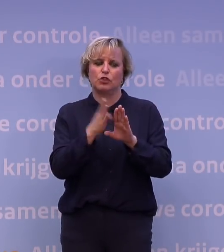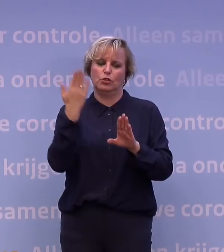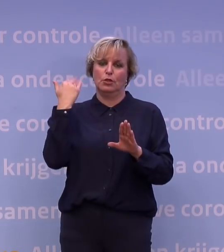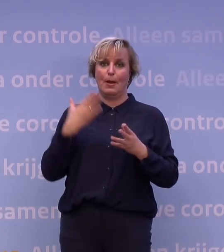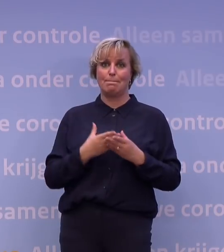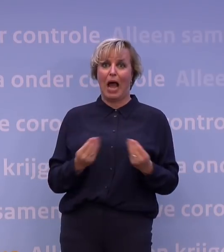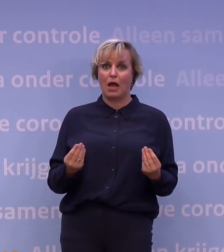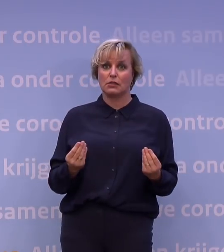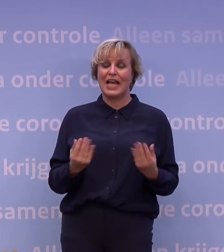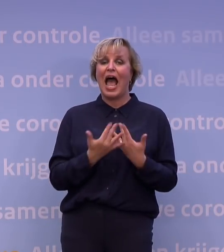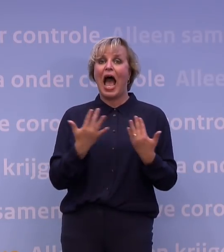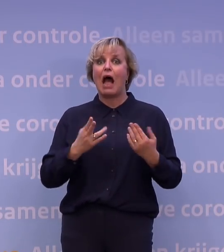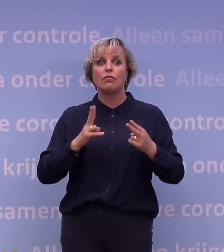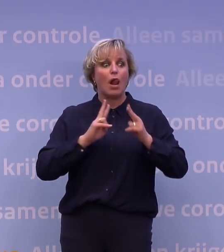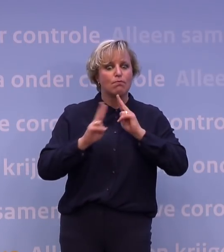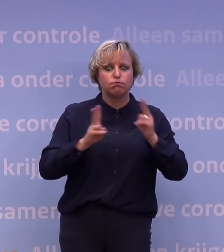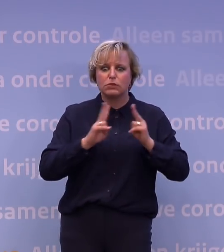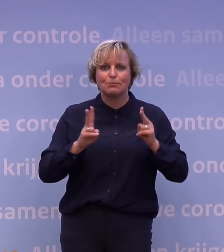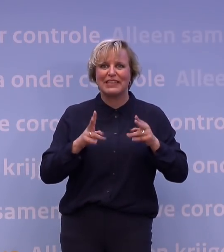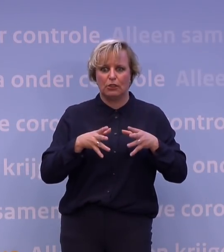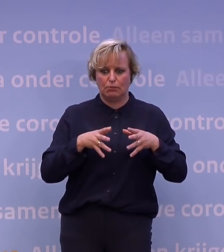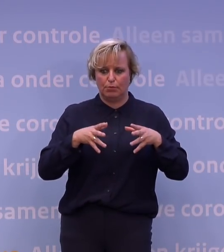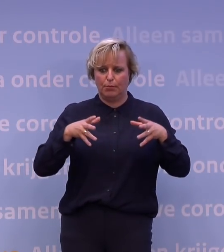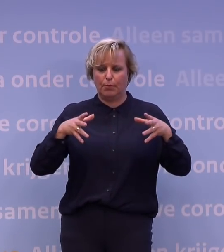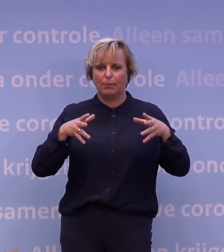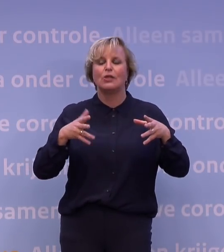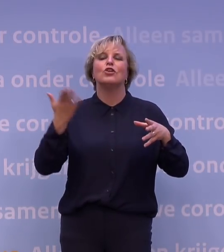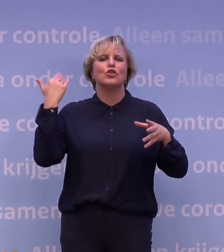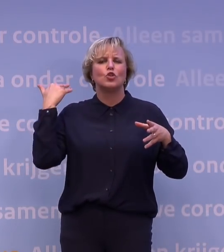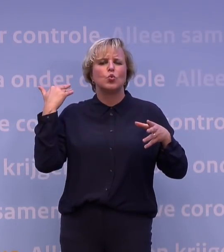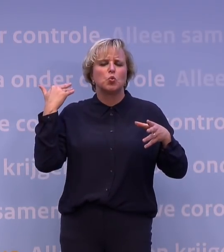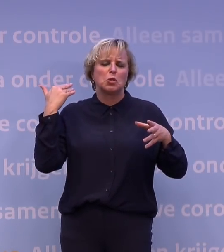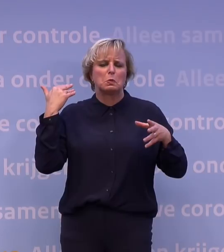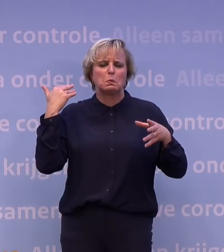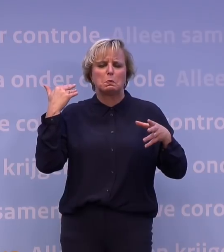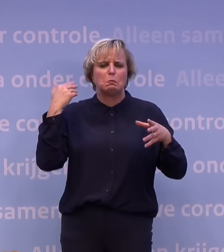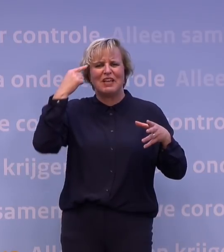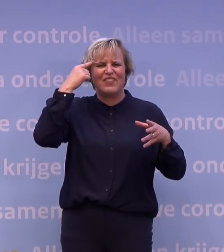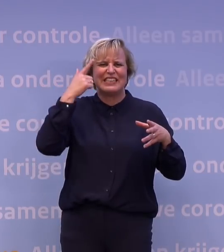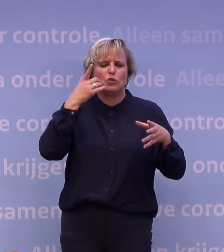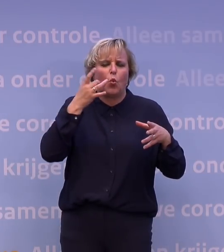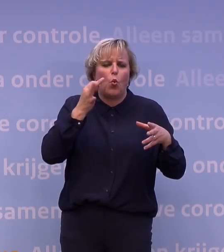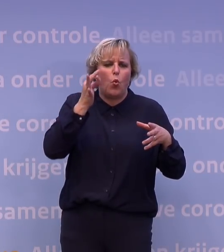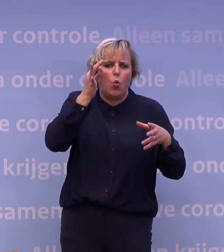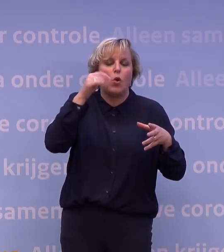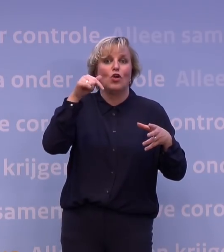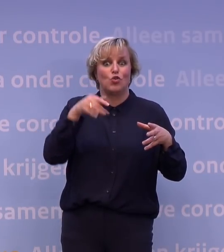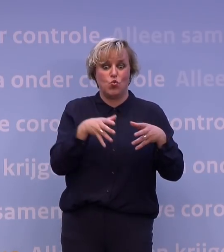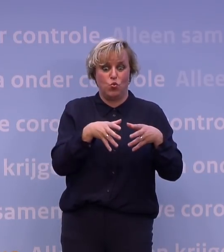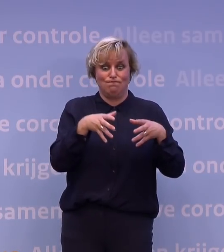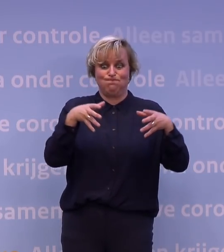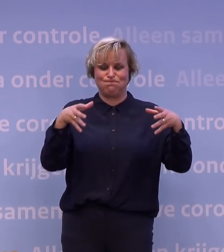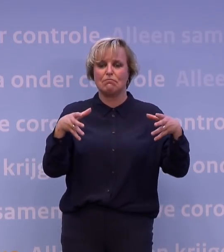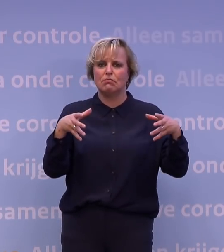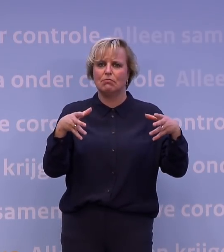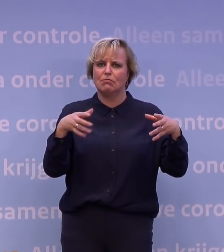maart, is dat het aantal besmettelijken gewoon groot is. Overigens, nu weten we het wel. Toen hadden we eigenlijk nog maar half een idee. Dat aantal besmettelijken is zo